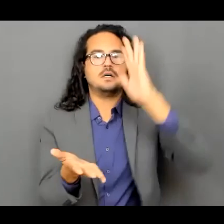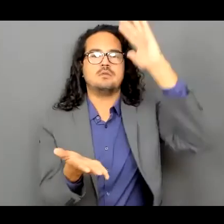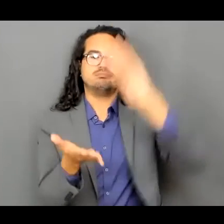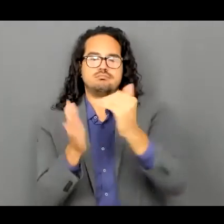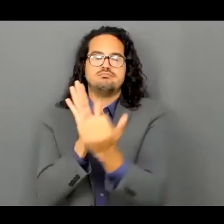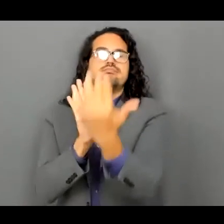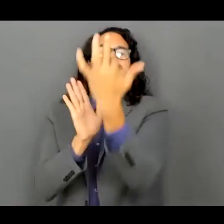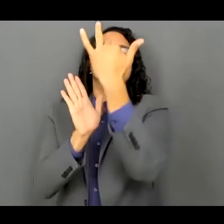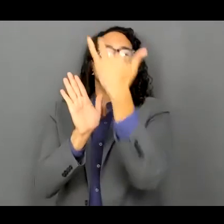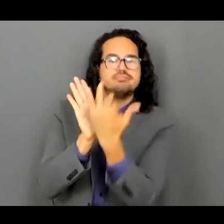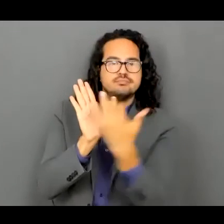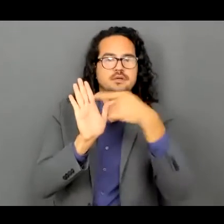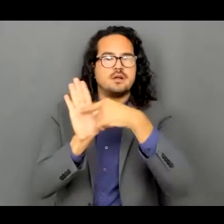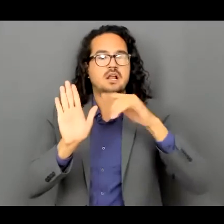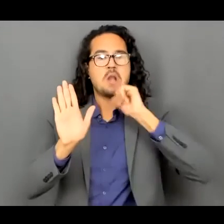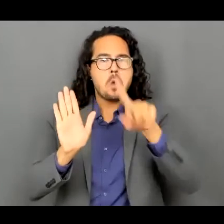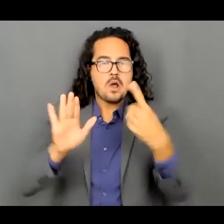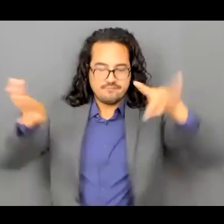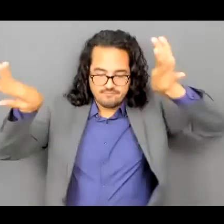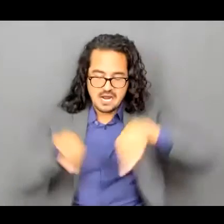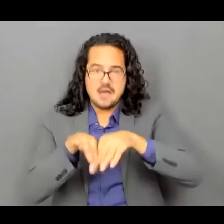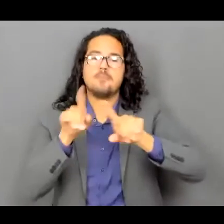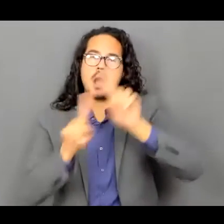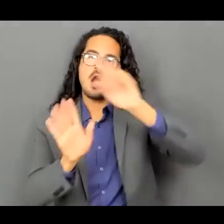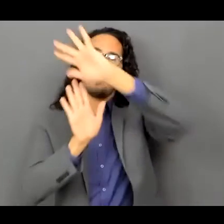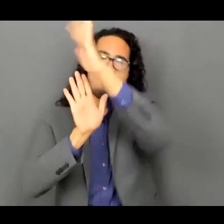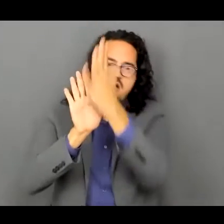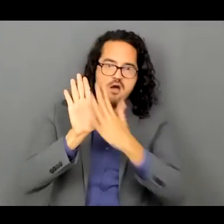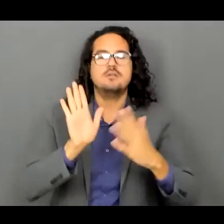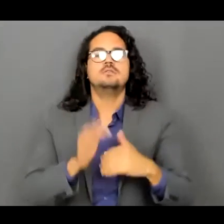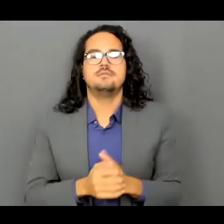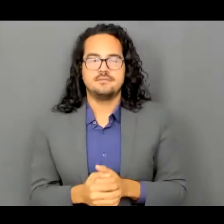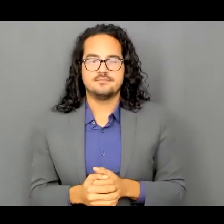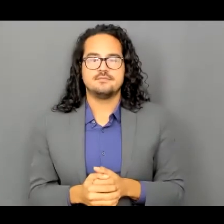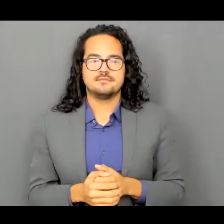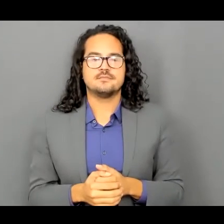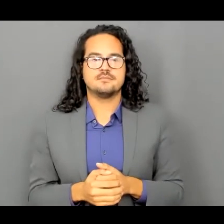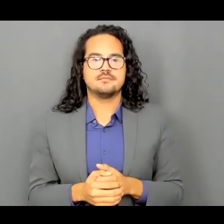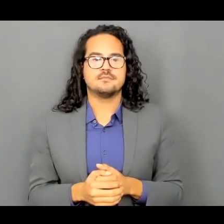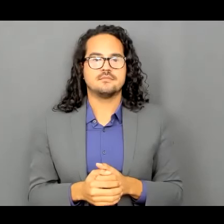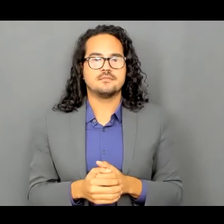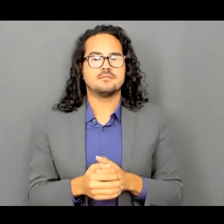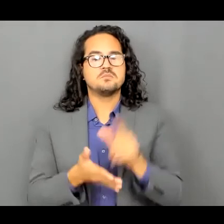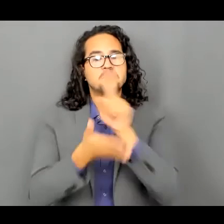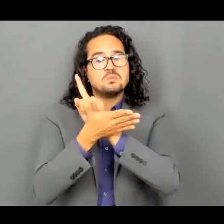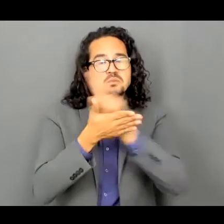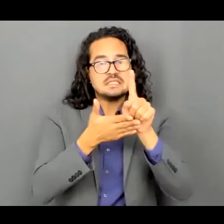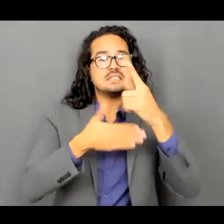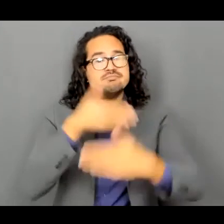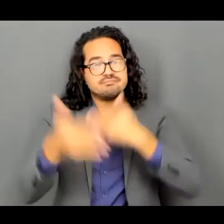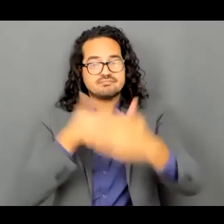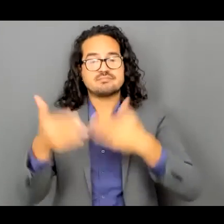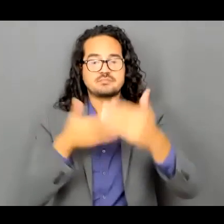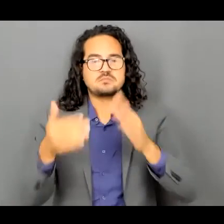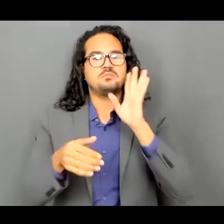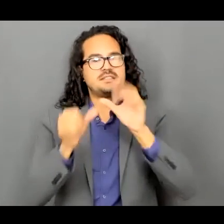y bueno por el medio y en lo que sigue de la semana la capa marina se queda aquí en